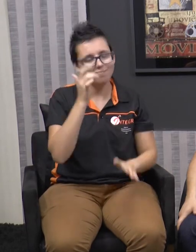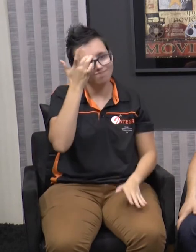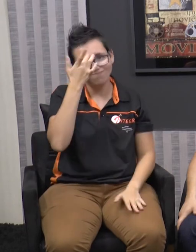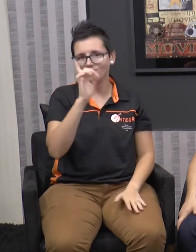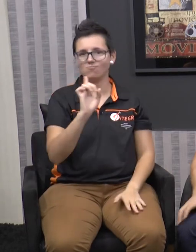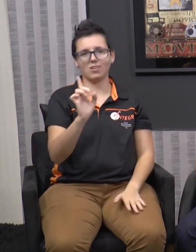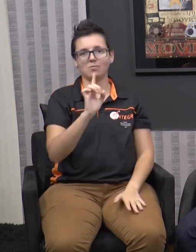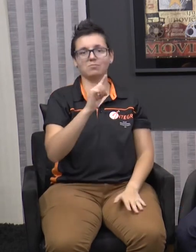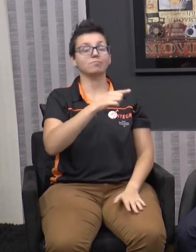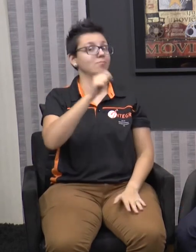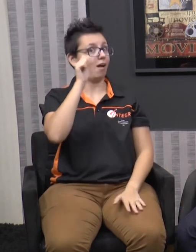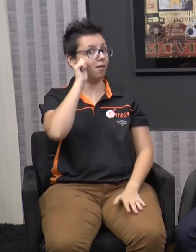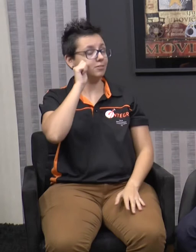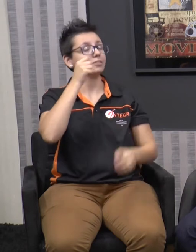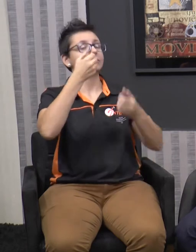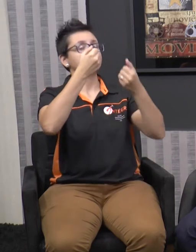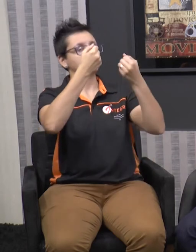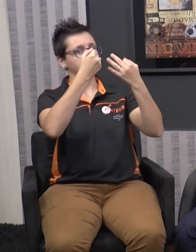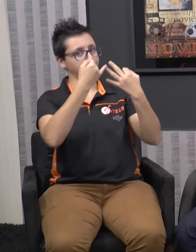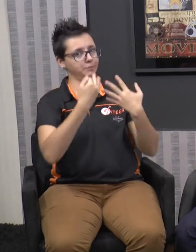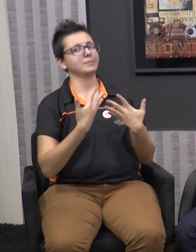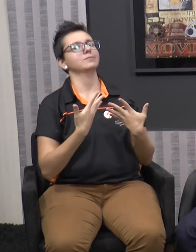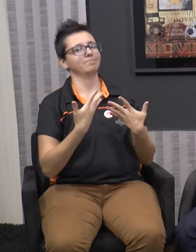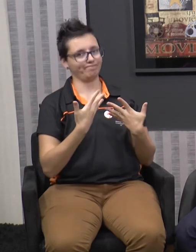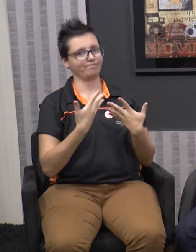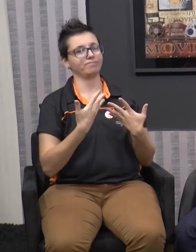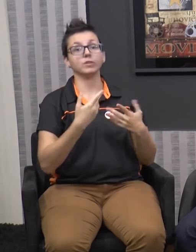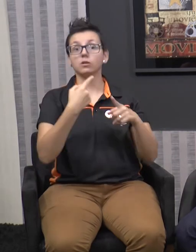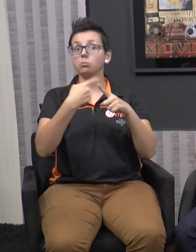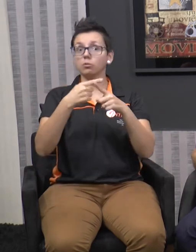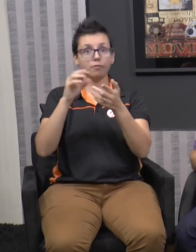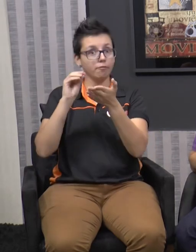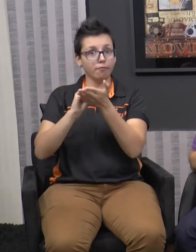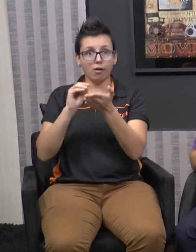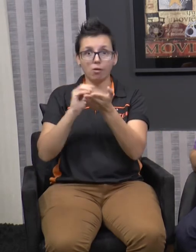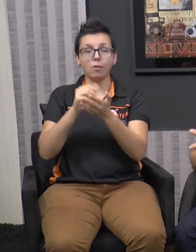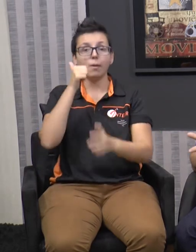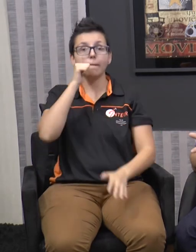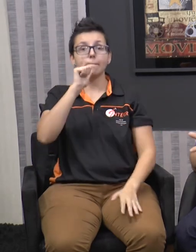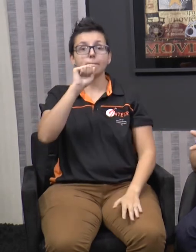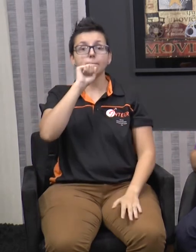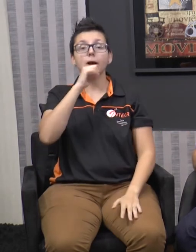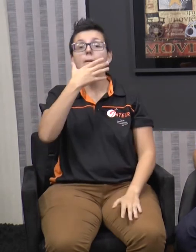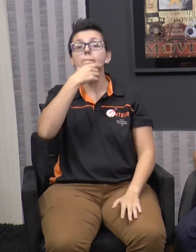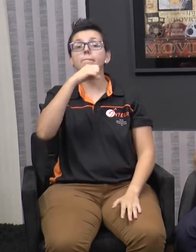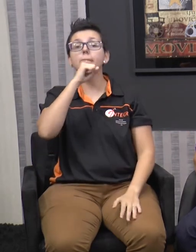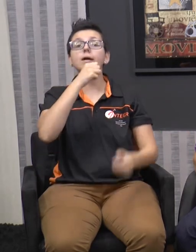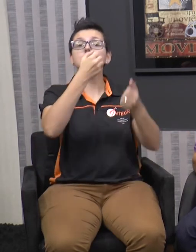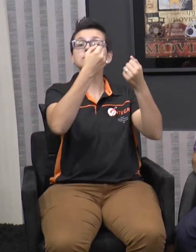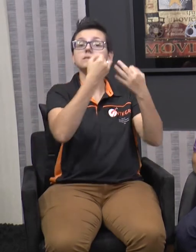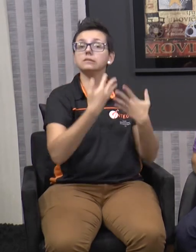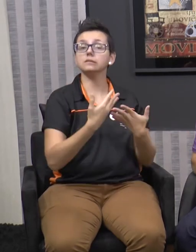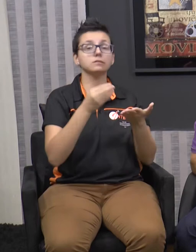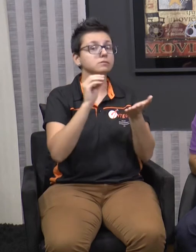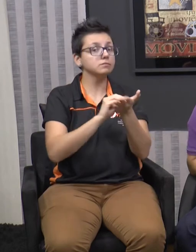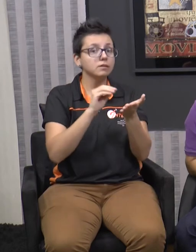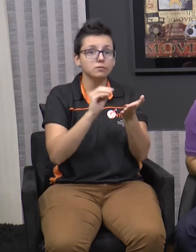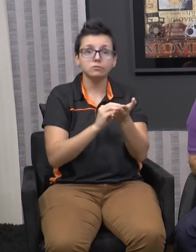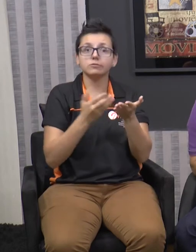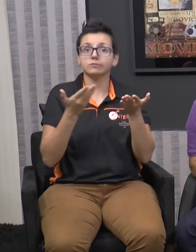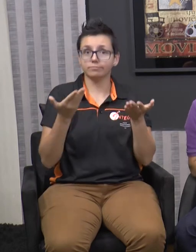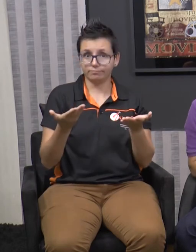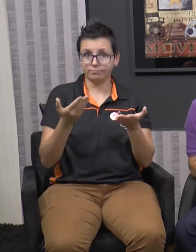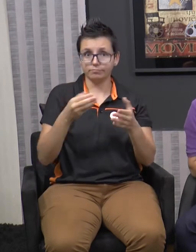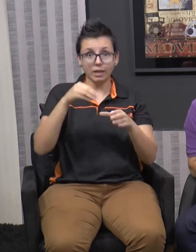banal, né? É porque os pais também não conseguem se comunicar com o filho que tem problema de surdez. Isso é um problema muito sério.